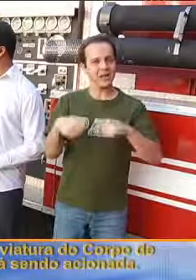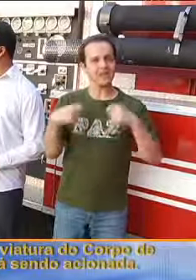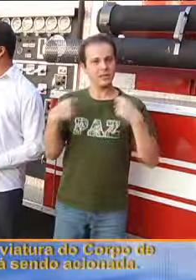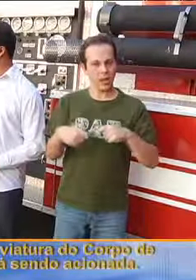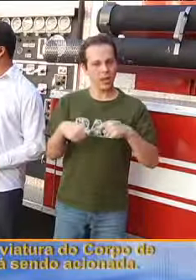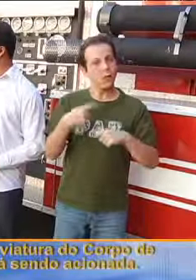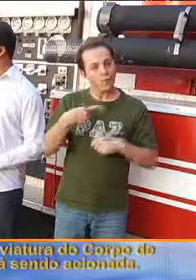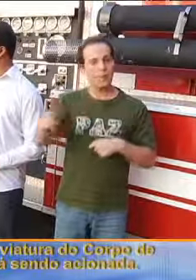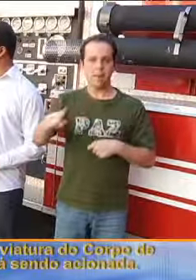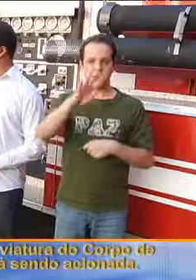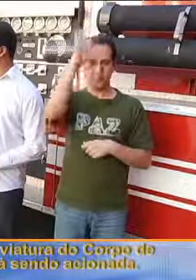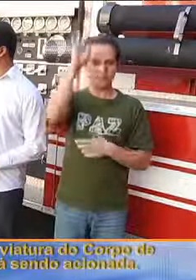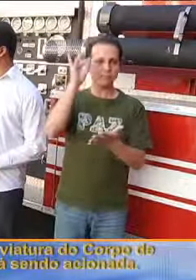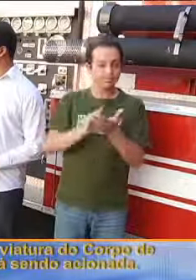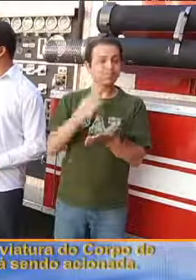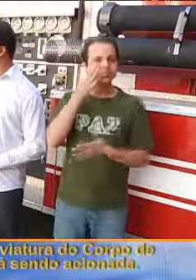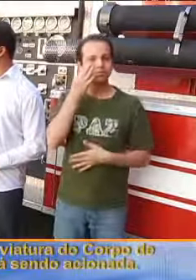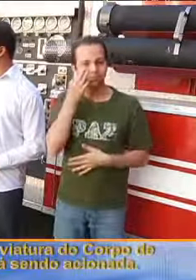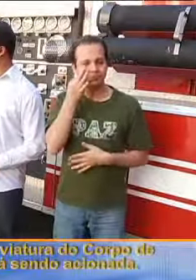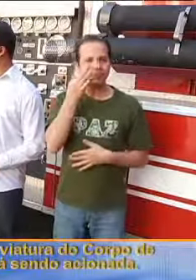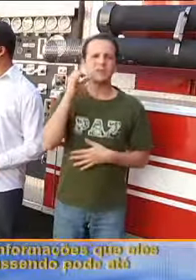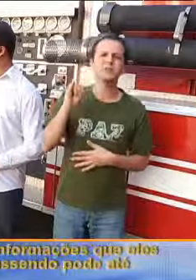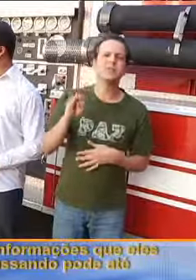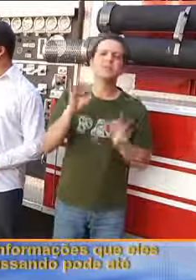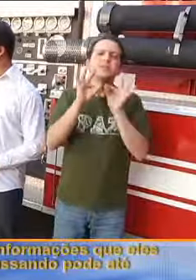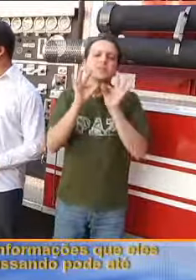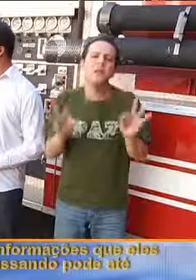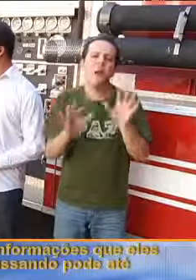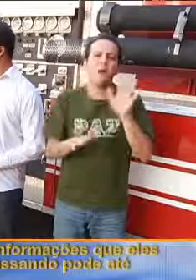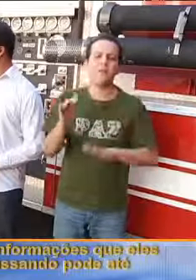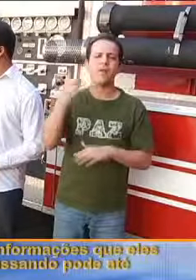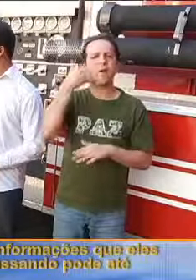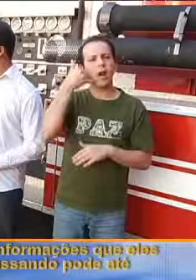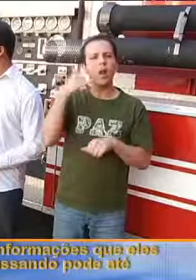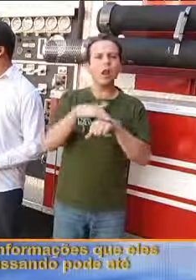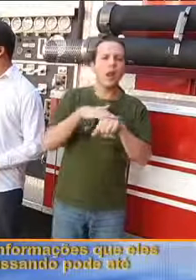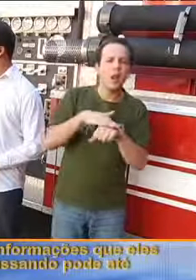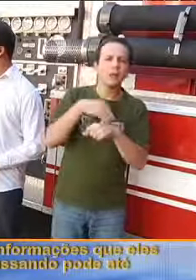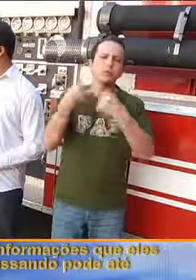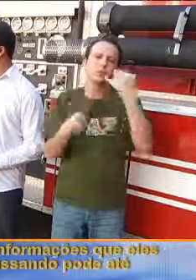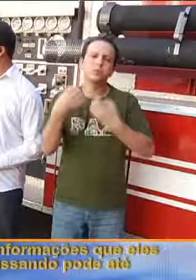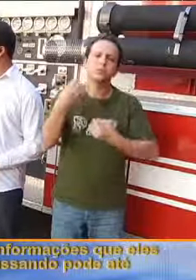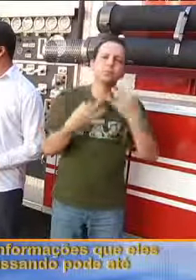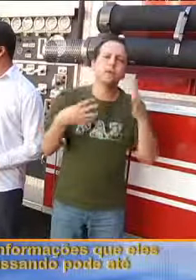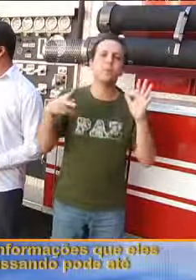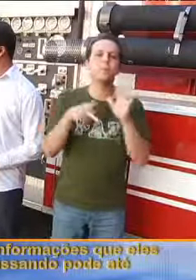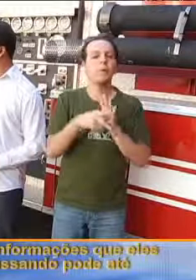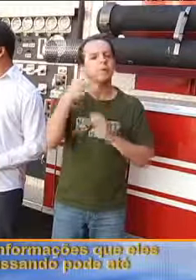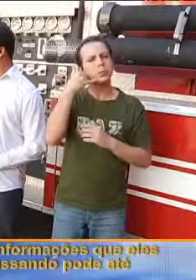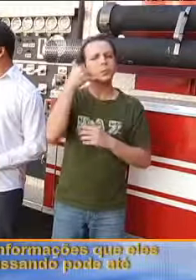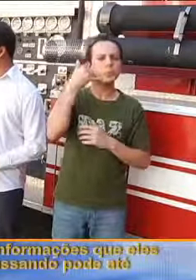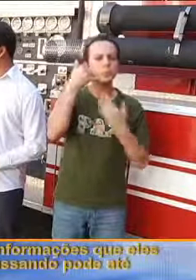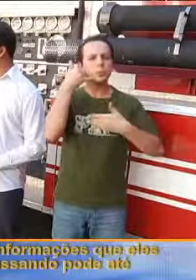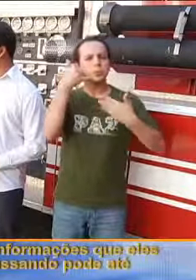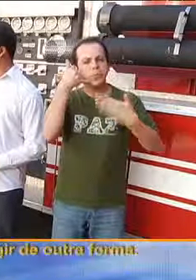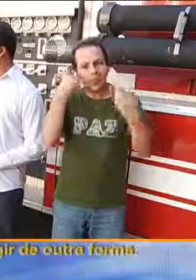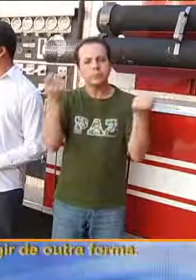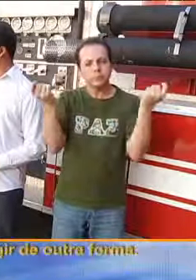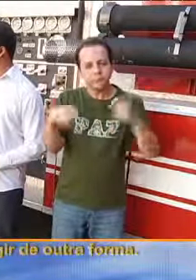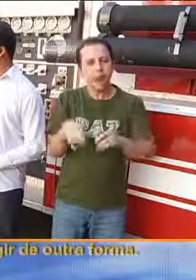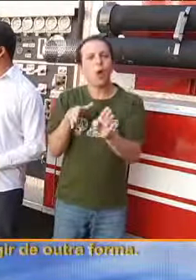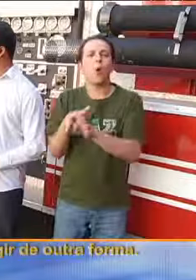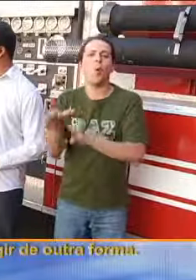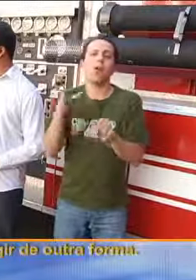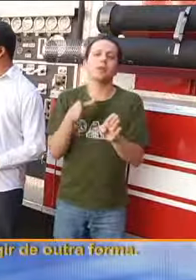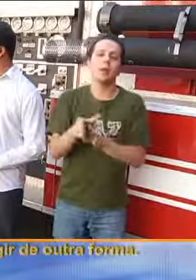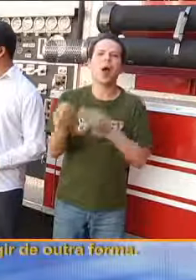uma viatura do Corpo de Bombeiros, vai estar sendo acionado. Caso contrário, as informações que eles vão estar te passando, podem até te